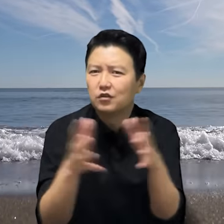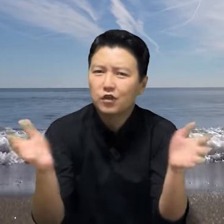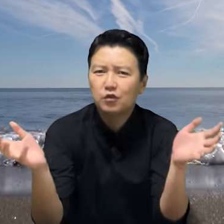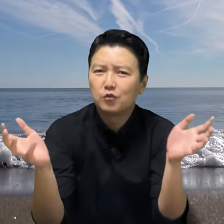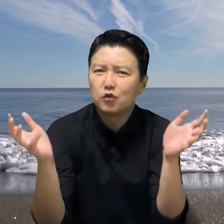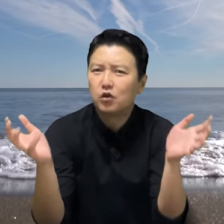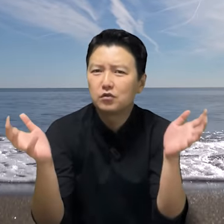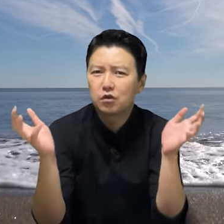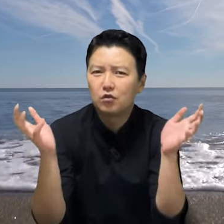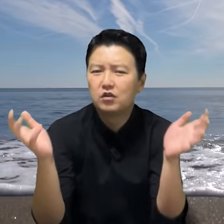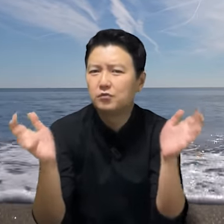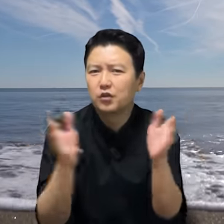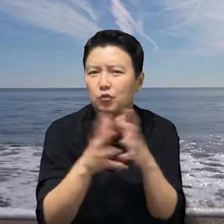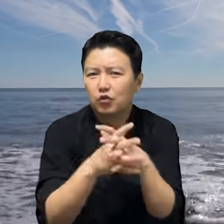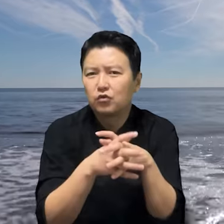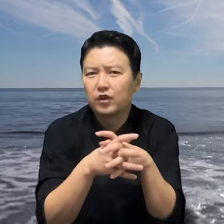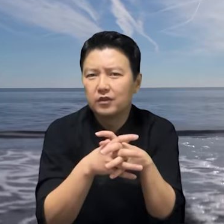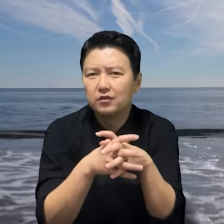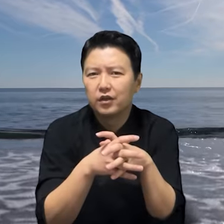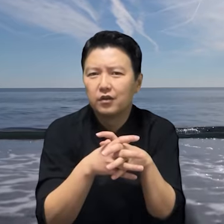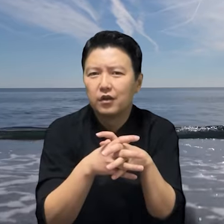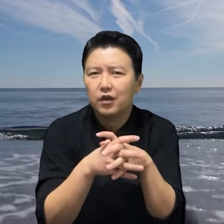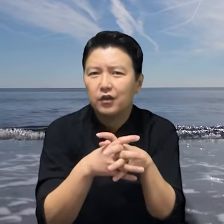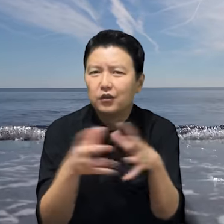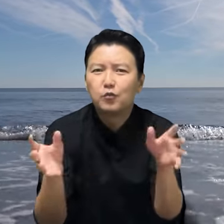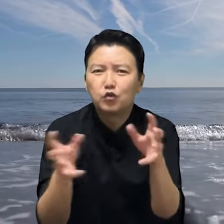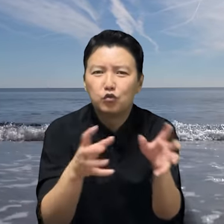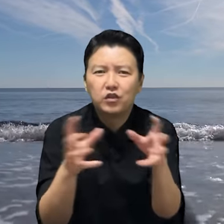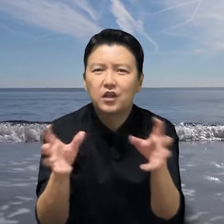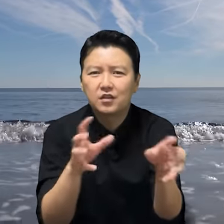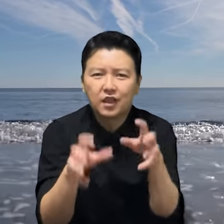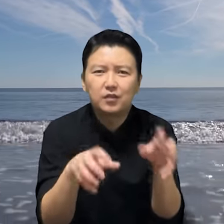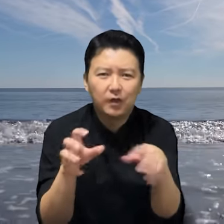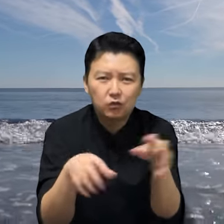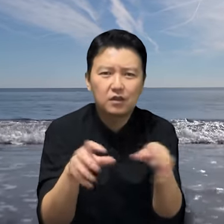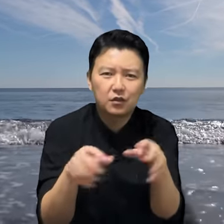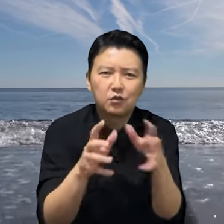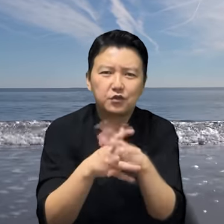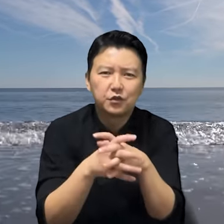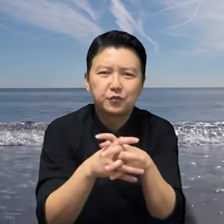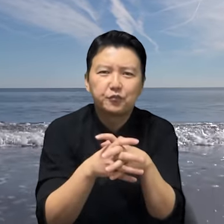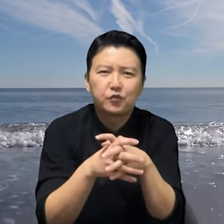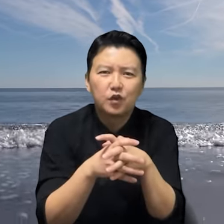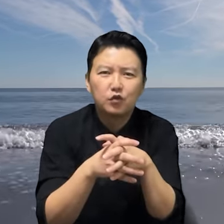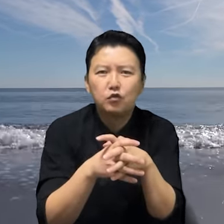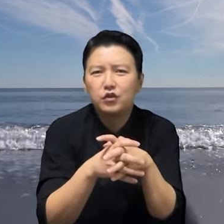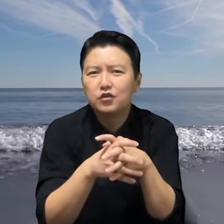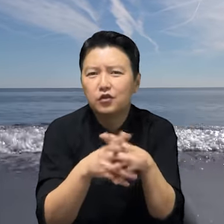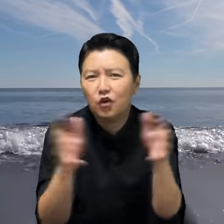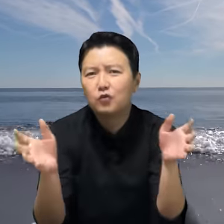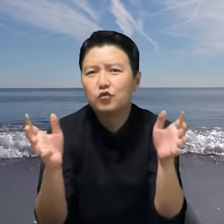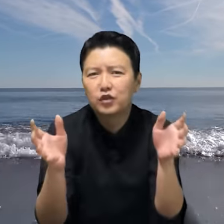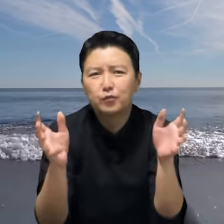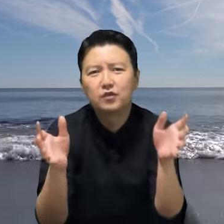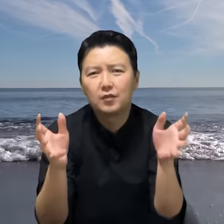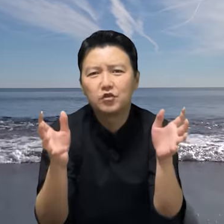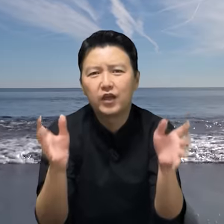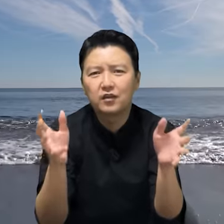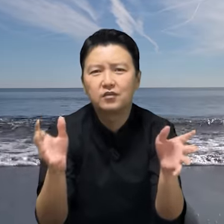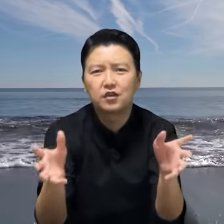근데도 뭐 권총 그림자도 못 구경했는데 이거 뭐 룰린한테 자기 발로 찾아온 거죠. 룰린은 너무 기쁜 나머지 애들처럼